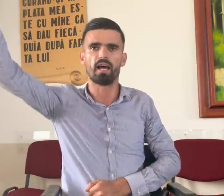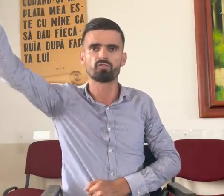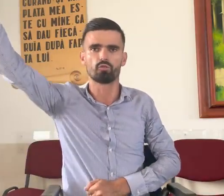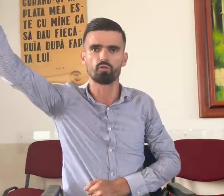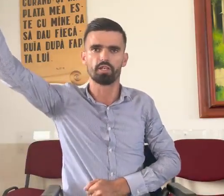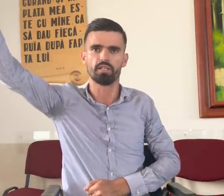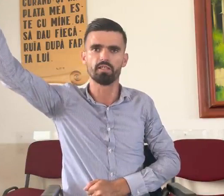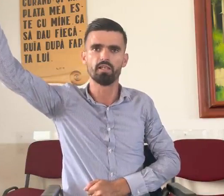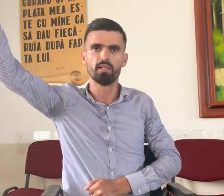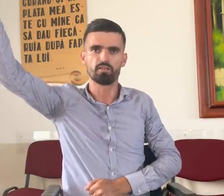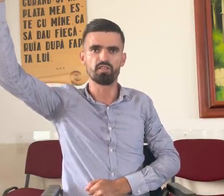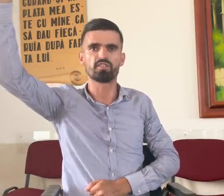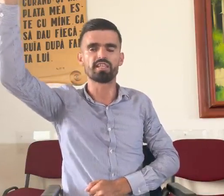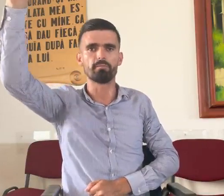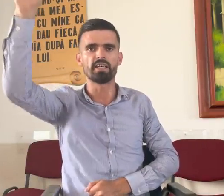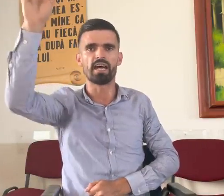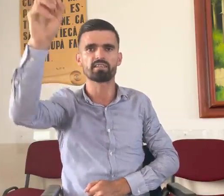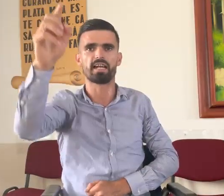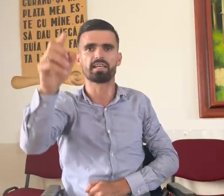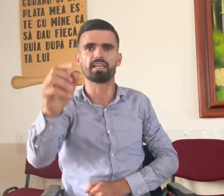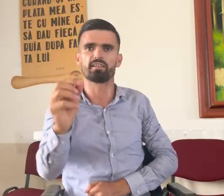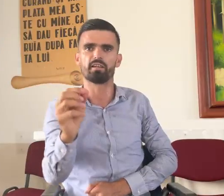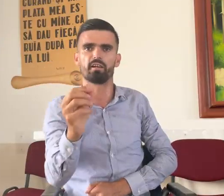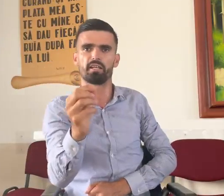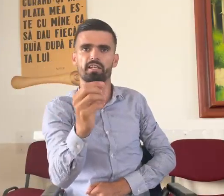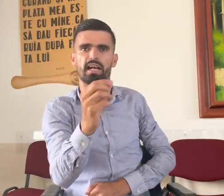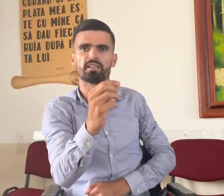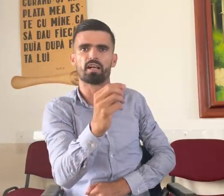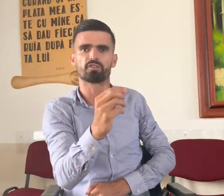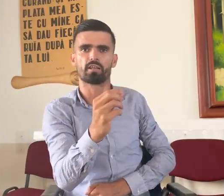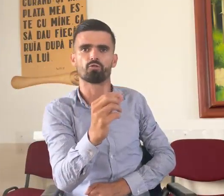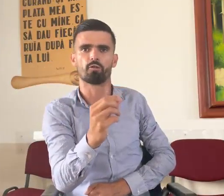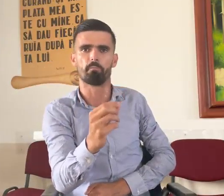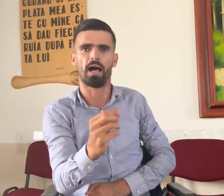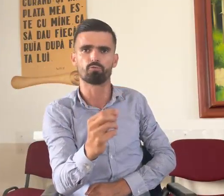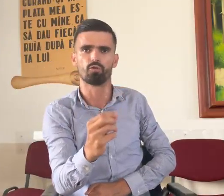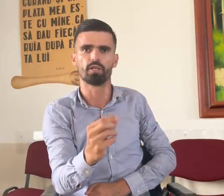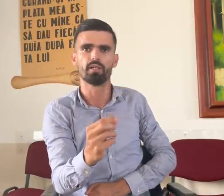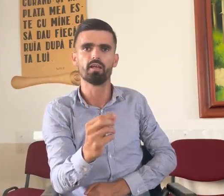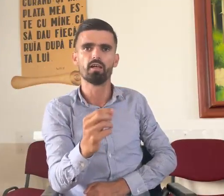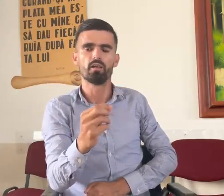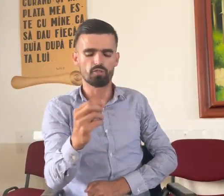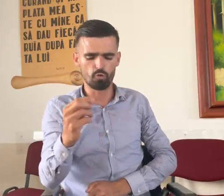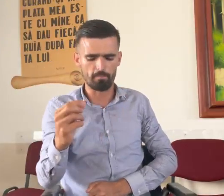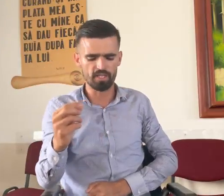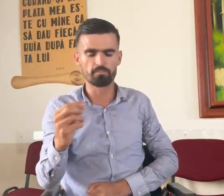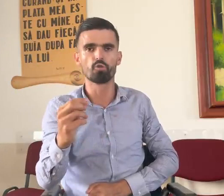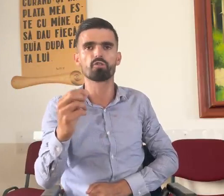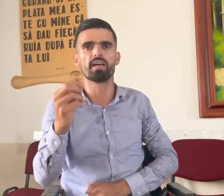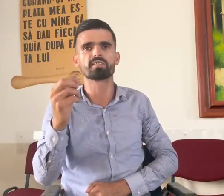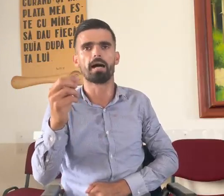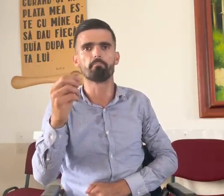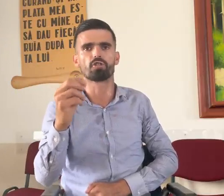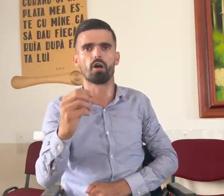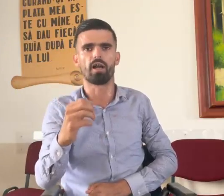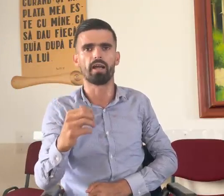glasul lui. Dezi de dimineață, dacă te-ai ridicat din așternut-o patului, zi Doamne, îți mulțumesc că am picioare,